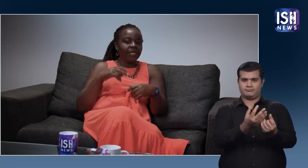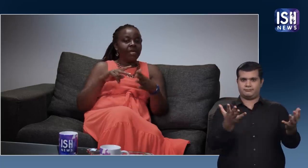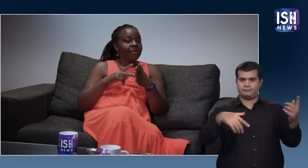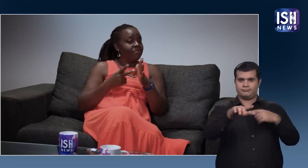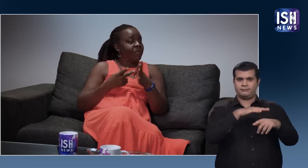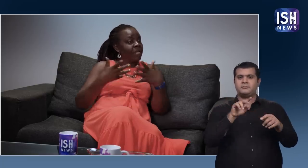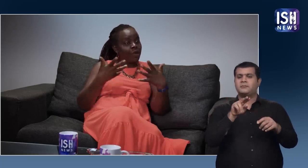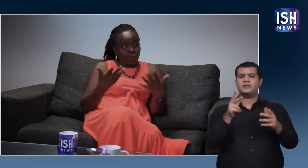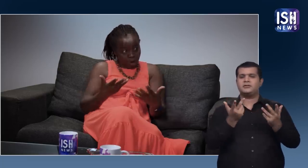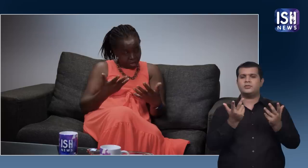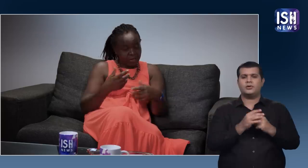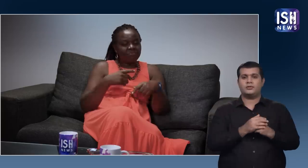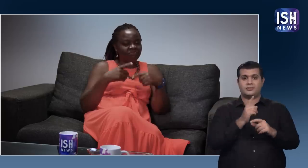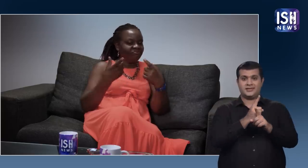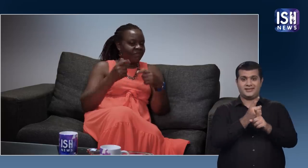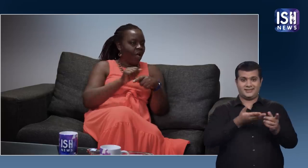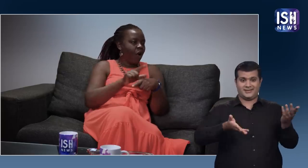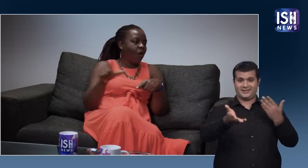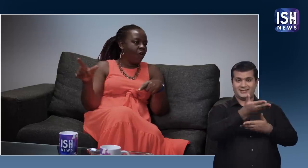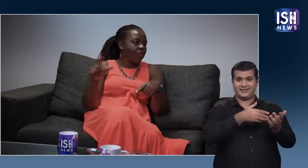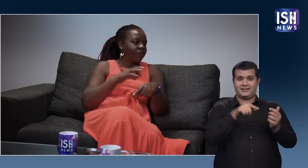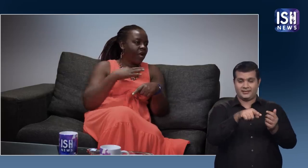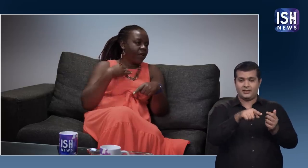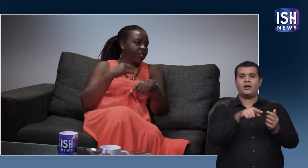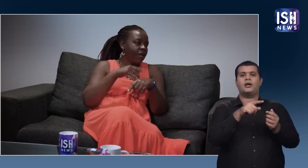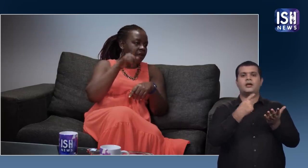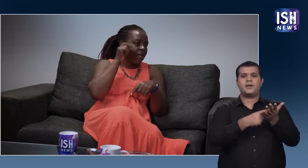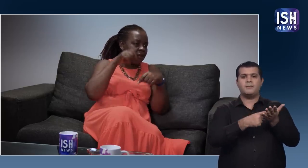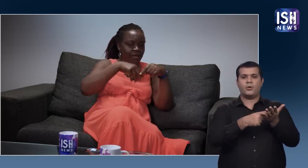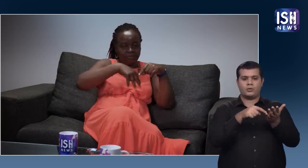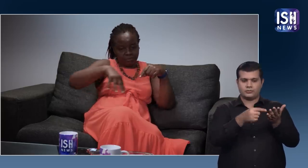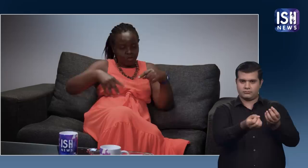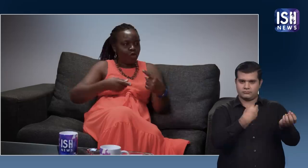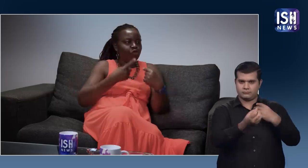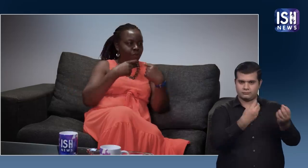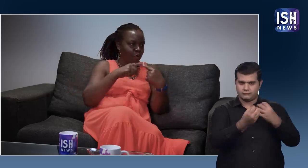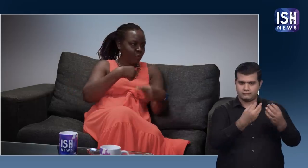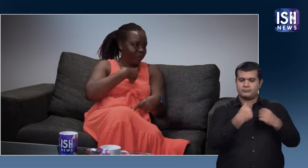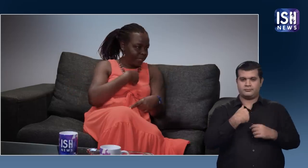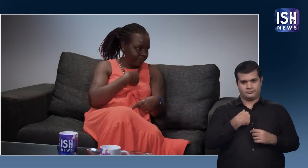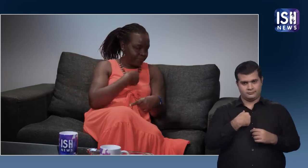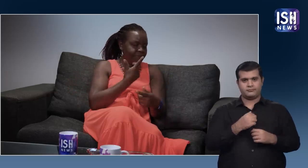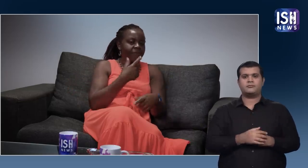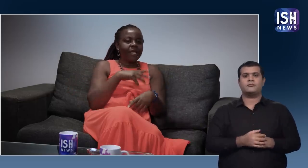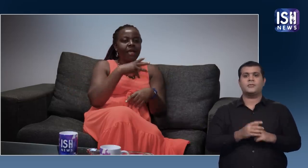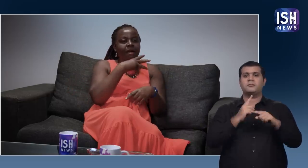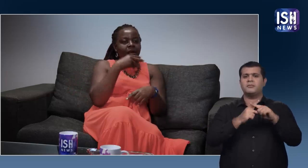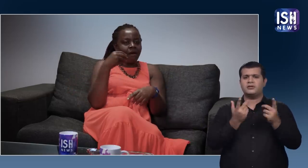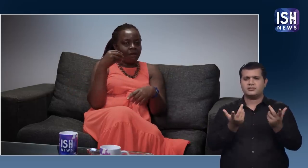इसका क्या मतलब है। गैलिडेट की सभी फैकल्टी मुझे रिपोर्ट करती है। और मैं